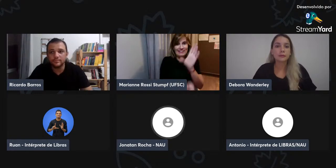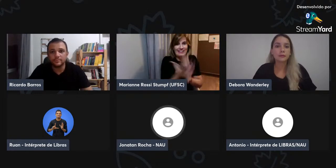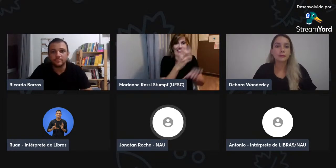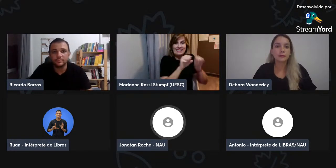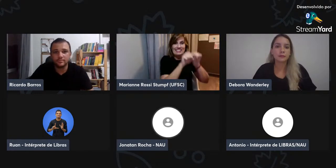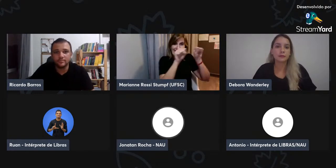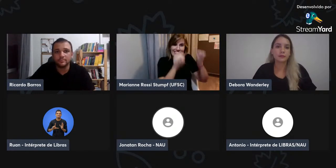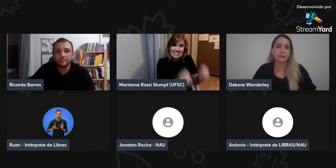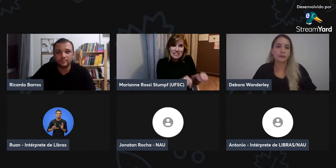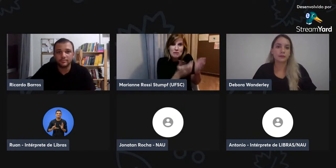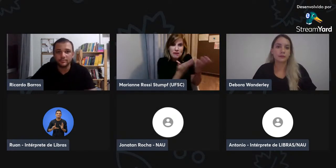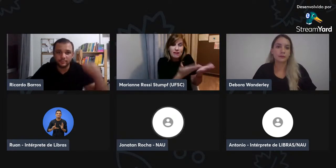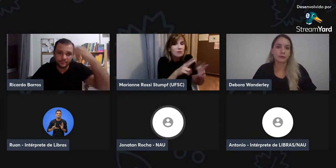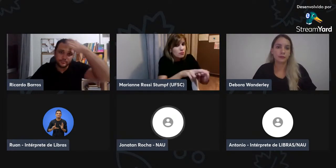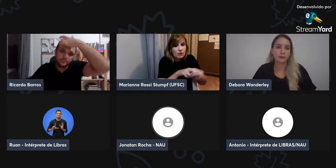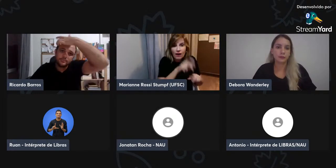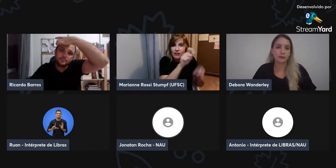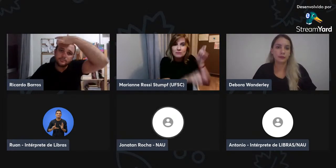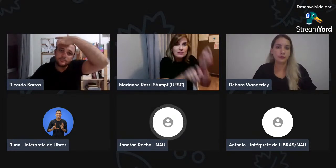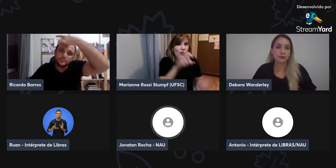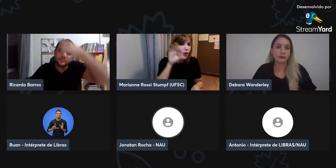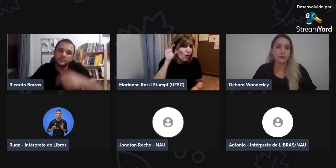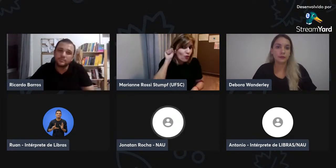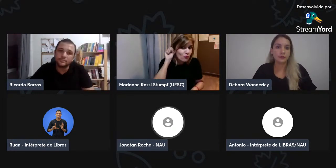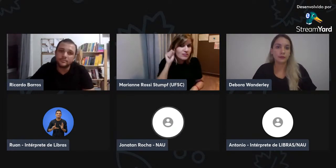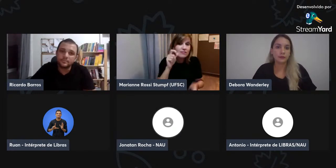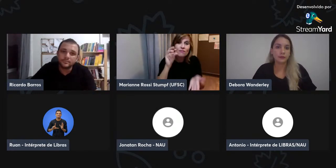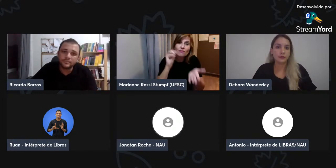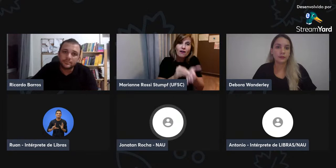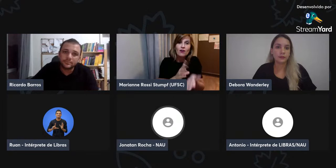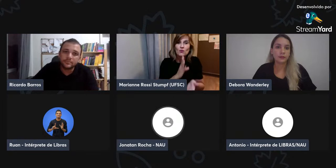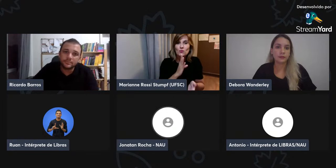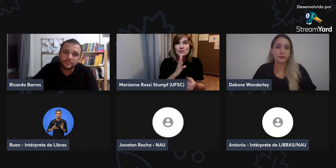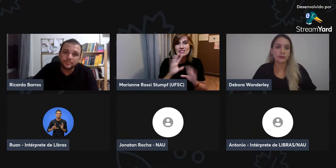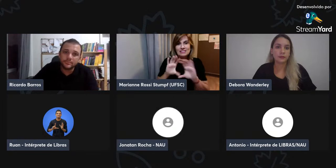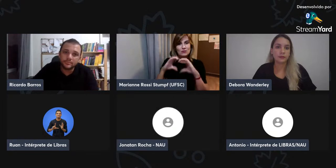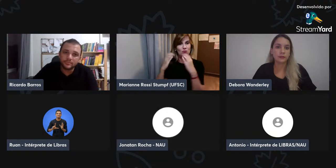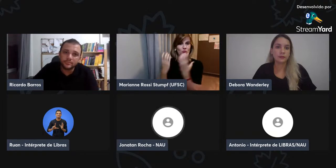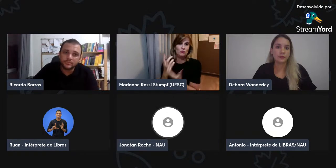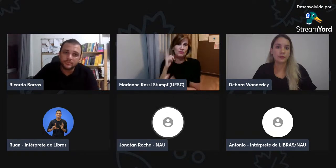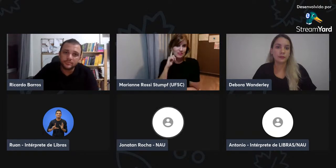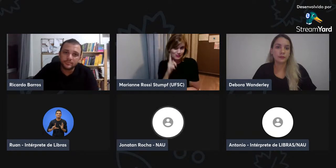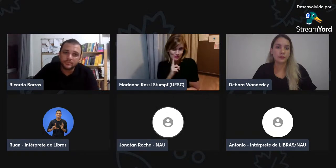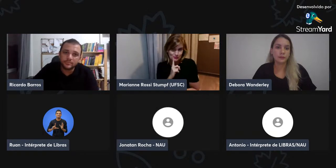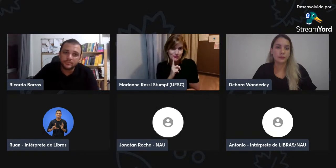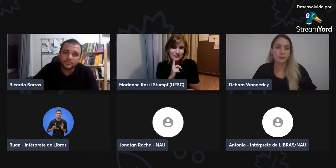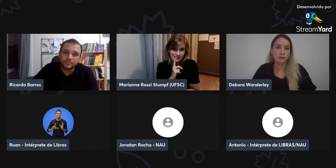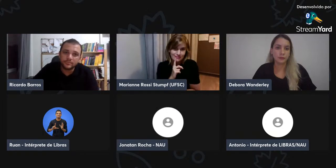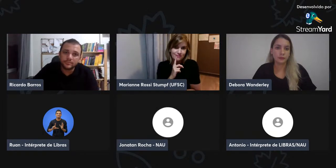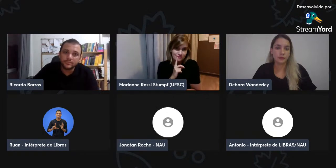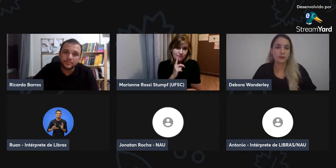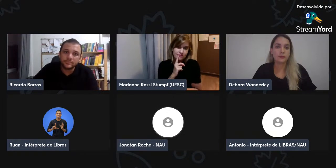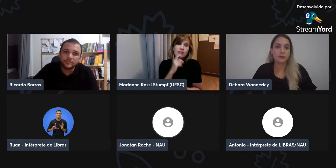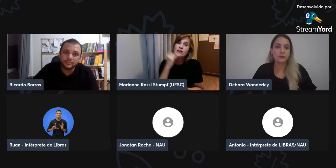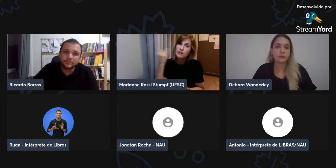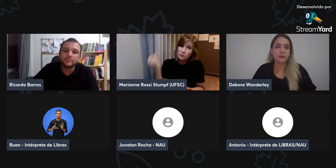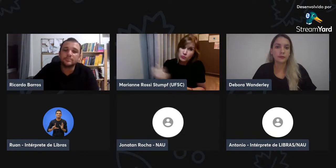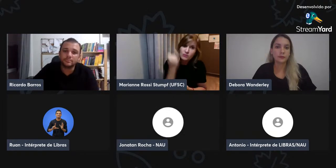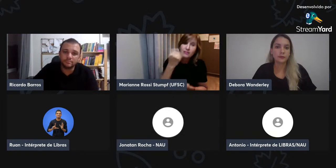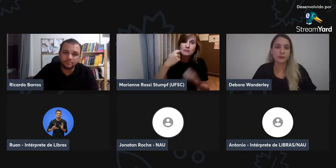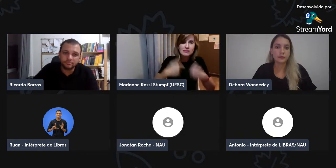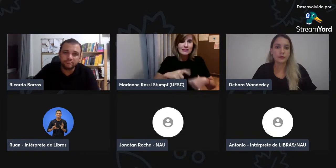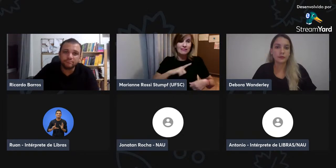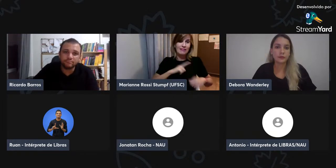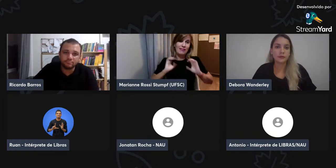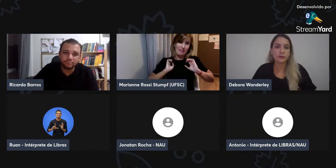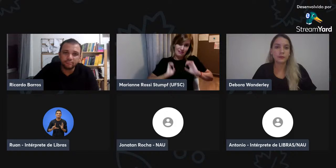a discussão até hoje do surgimento do sistema, então, é por isso que falta o conhecimento da comunidade surda em